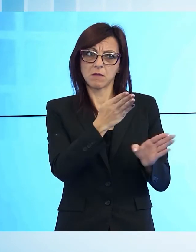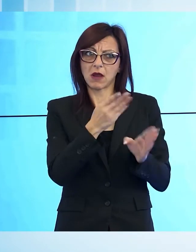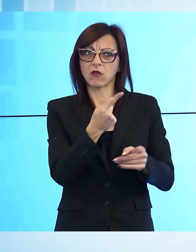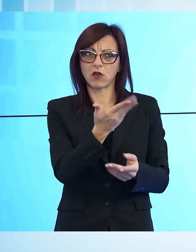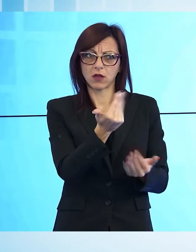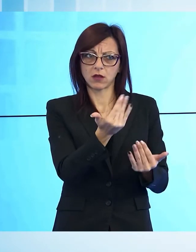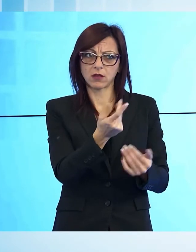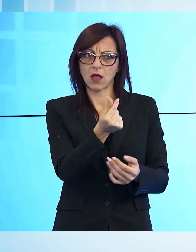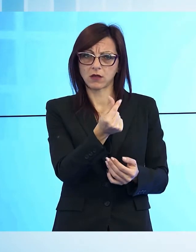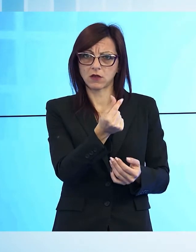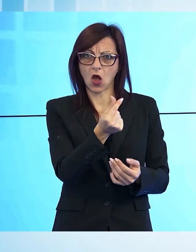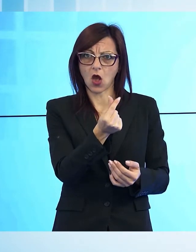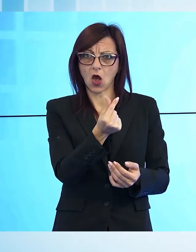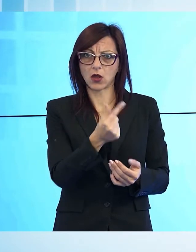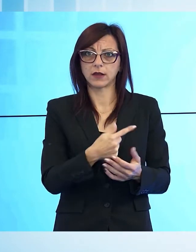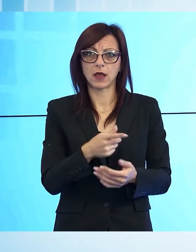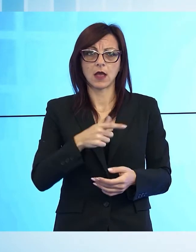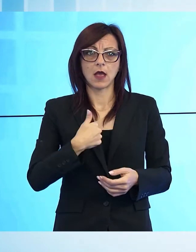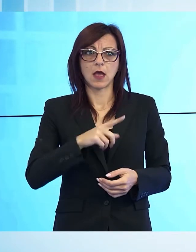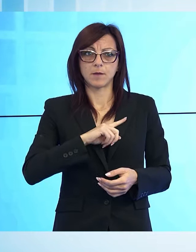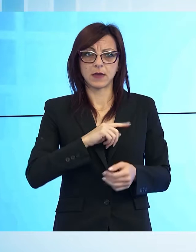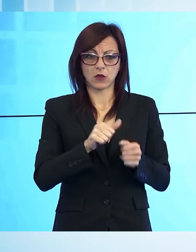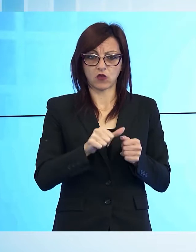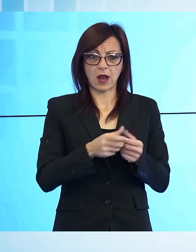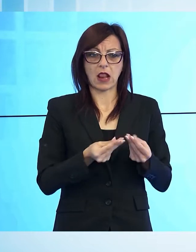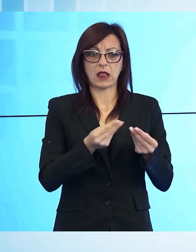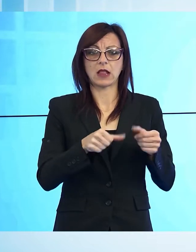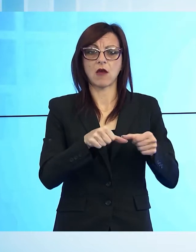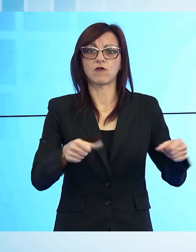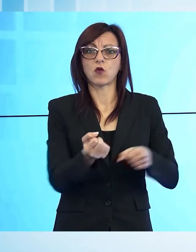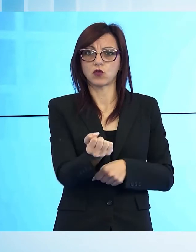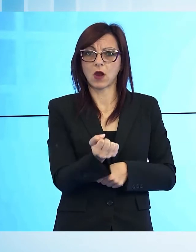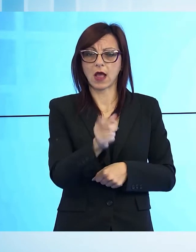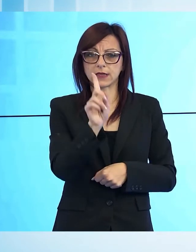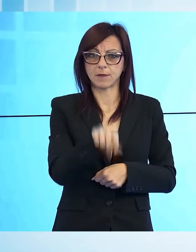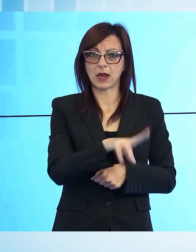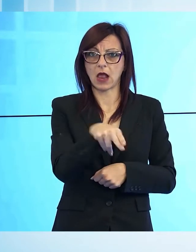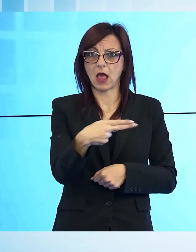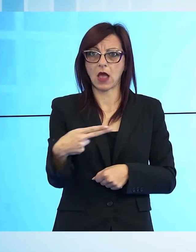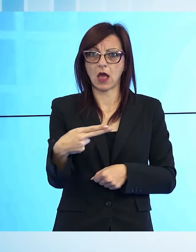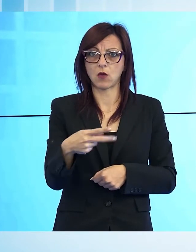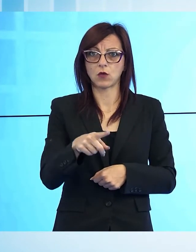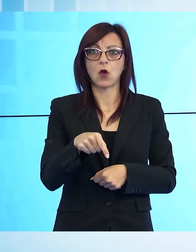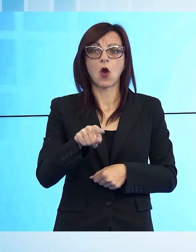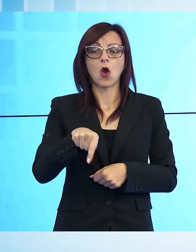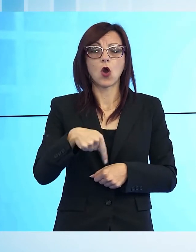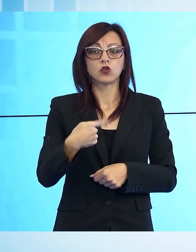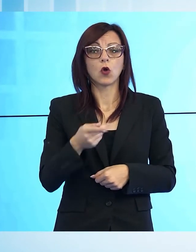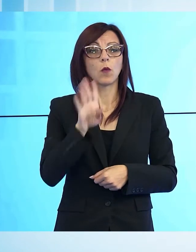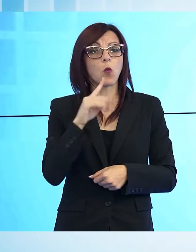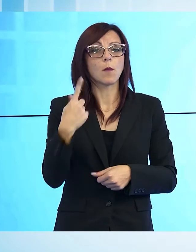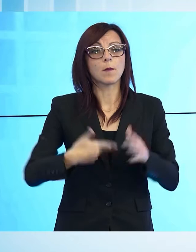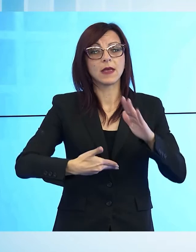giornata. La mia sorella gli dato il fondo gas e niente, è scappato, ha preso i soldi e è